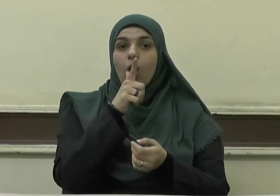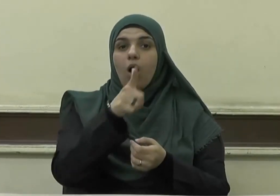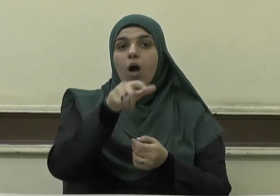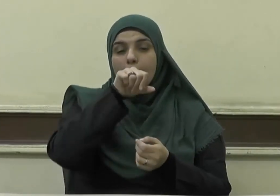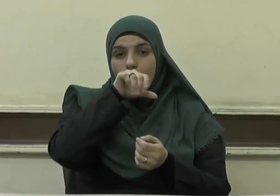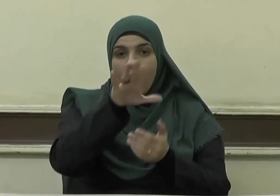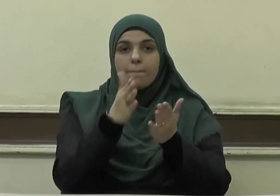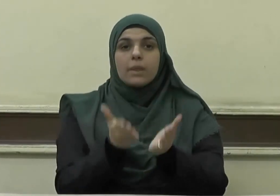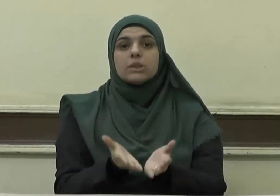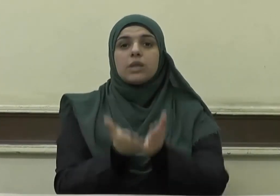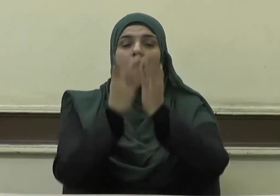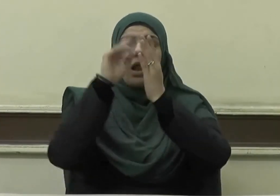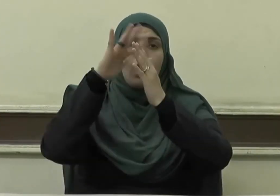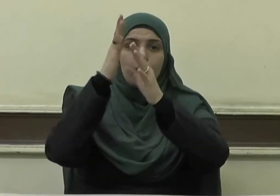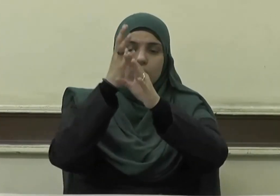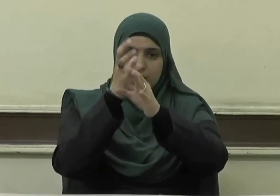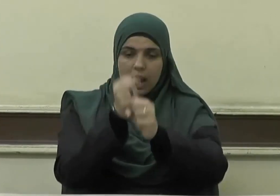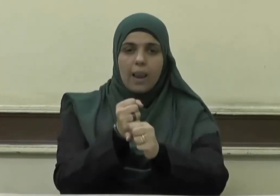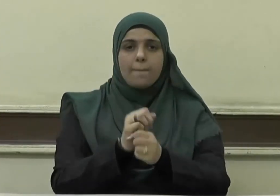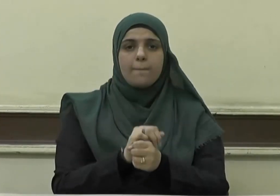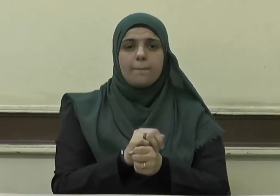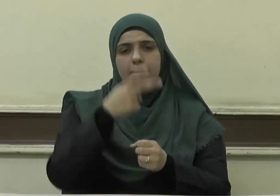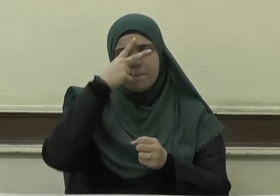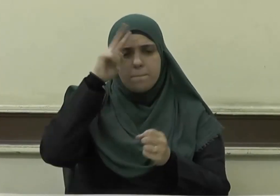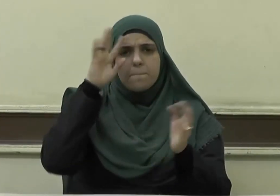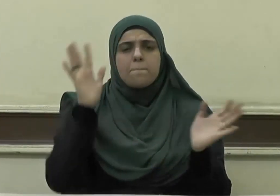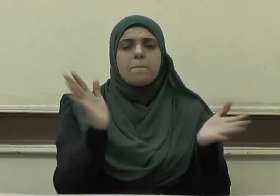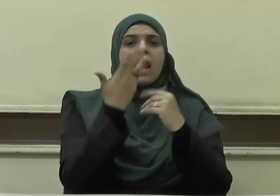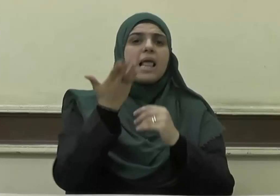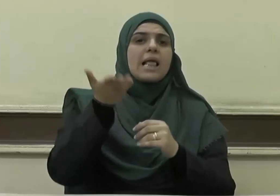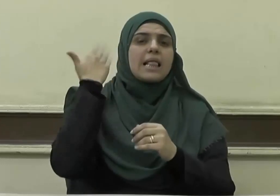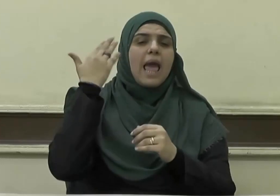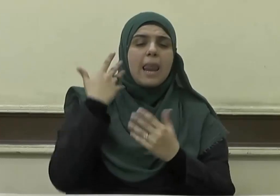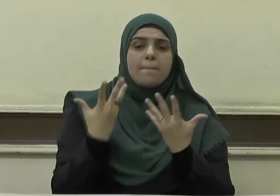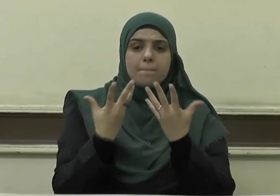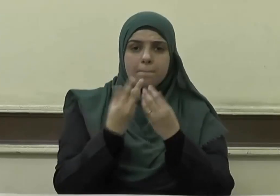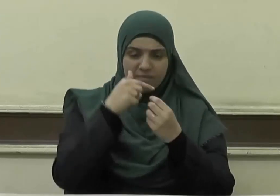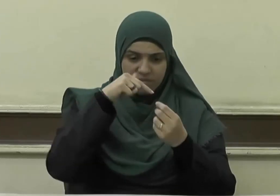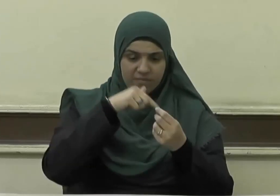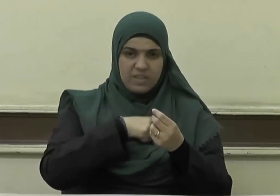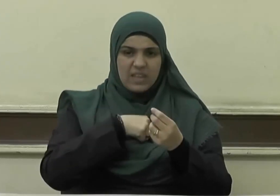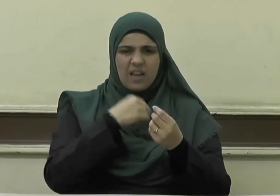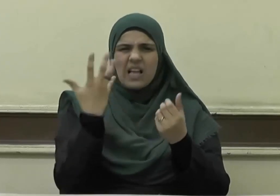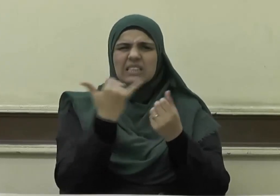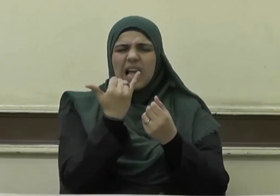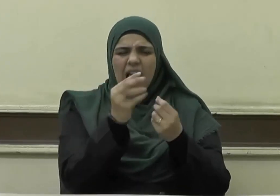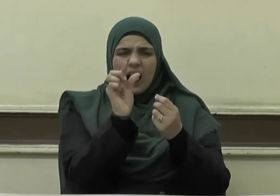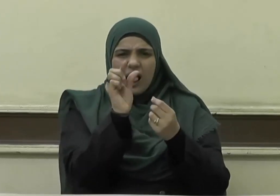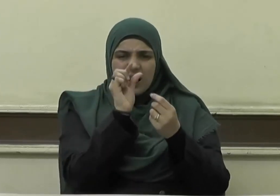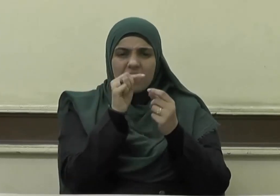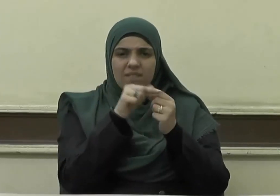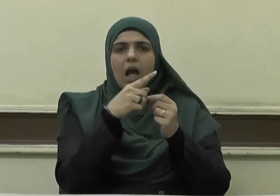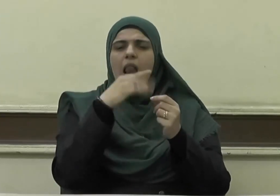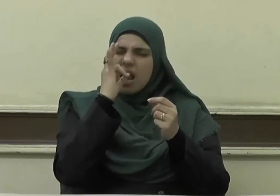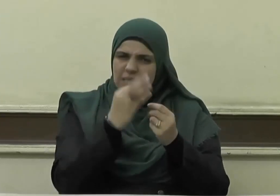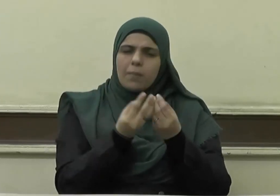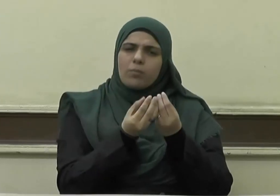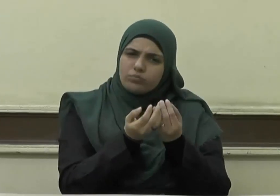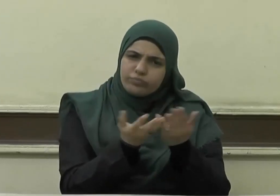الله عليه وسلم من كان معه فضل ظهر فليعد به على